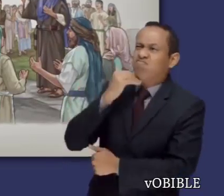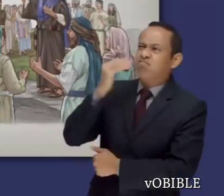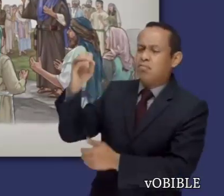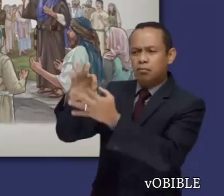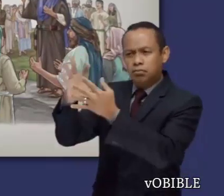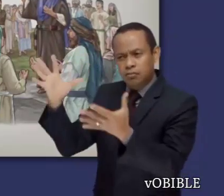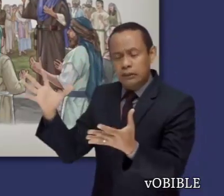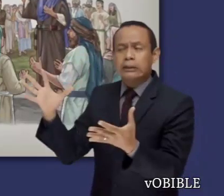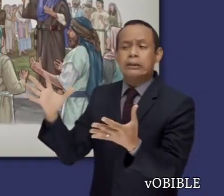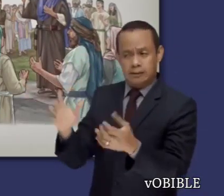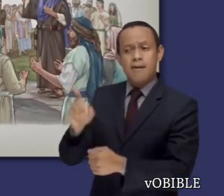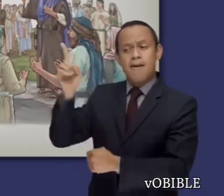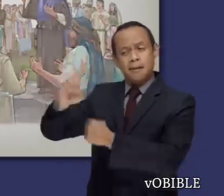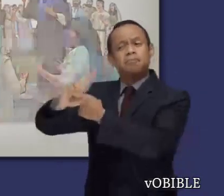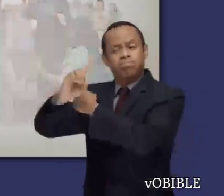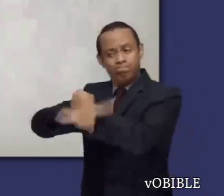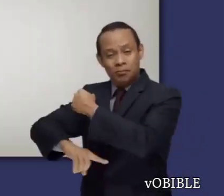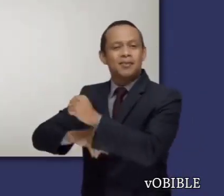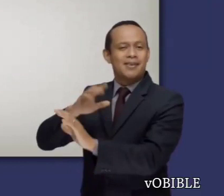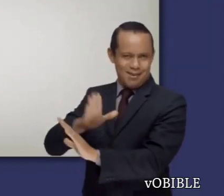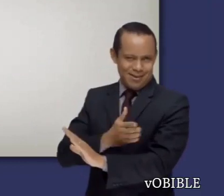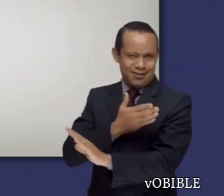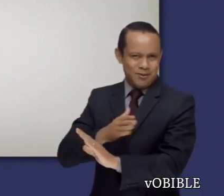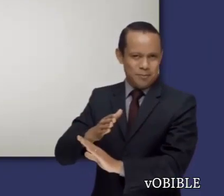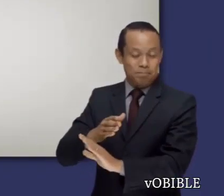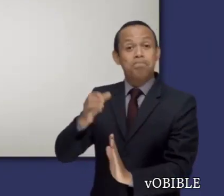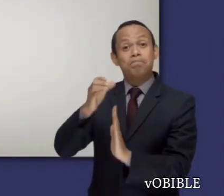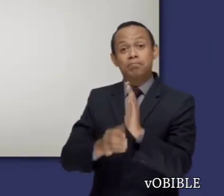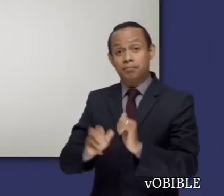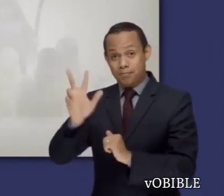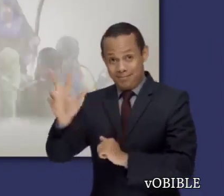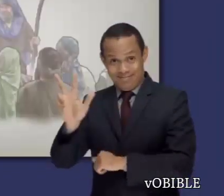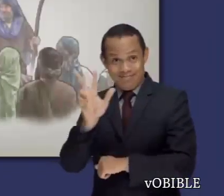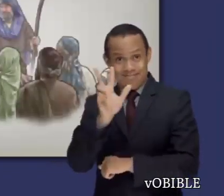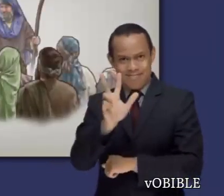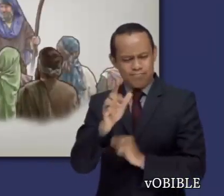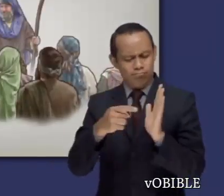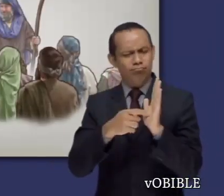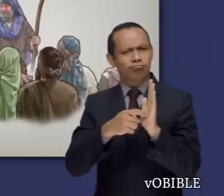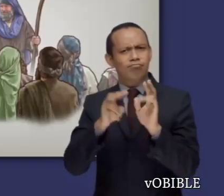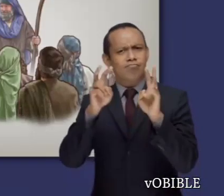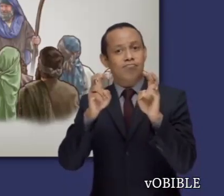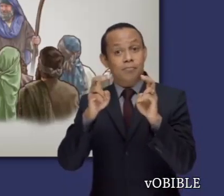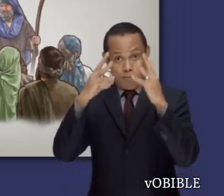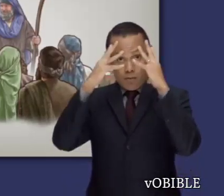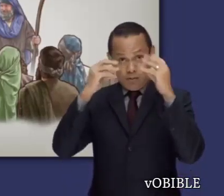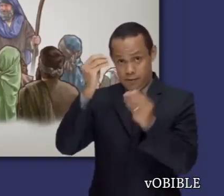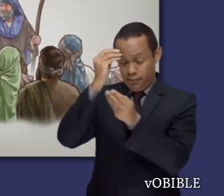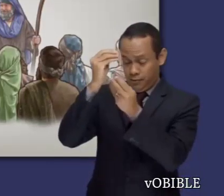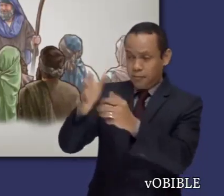israelitas no fueron fieles a él. El capítulo 33 habla de la bendición que Moisés les dio a los